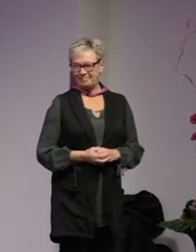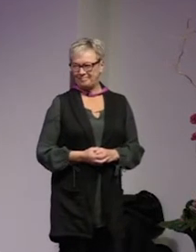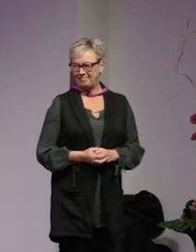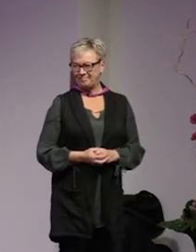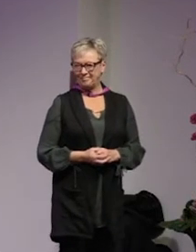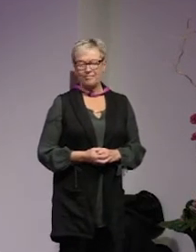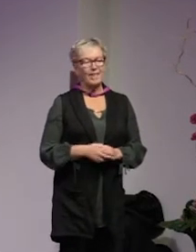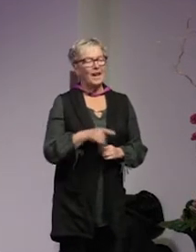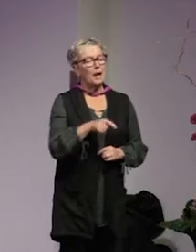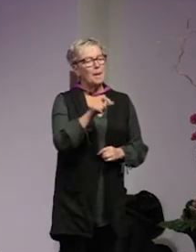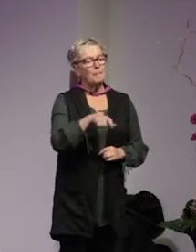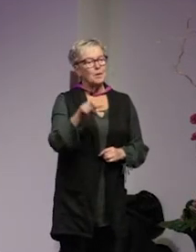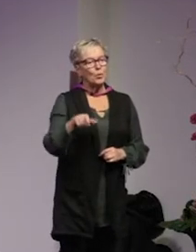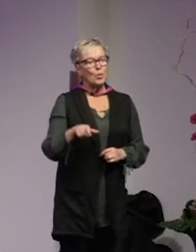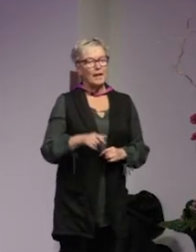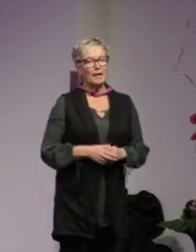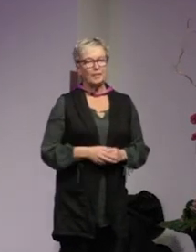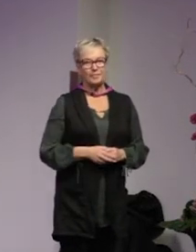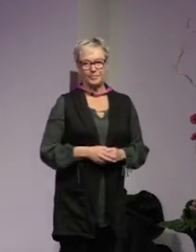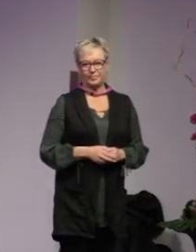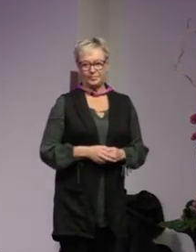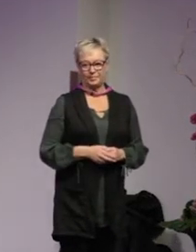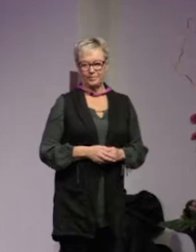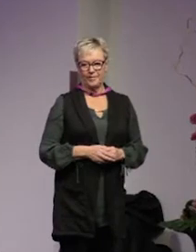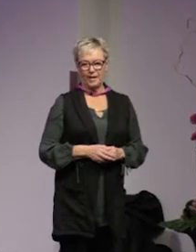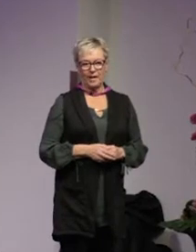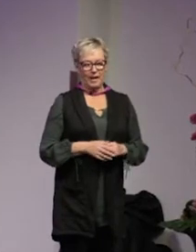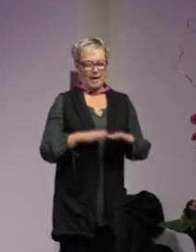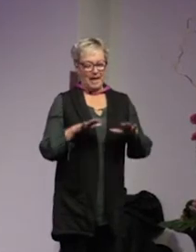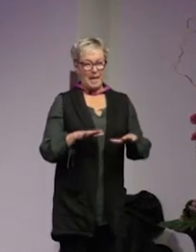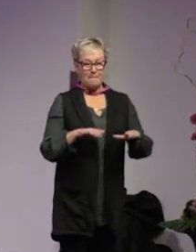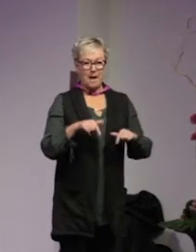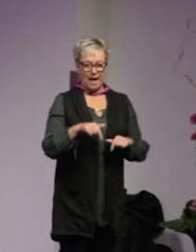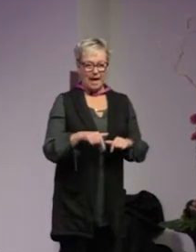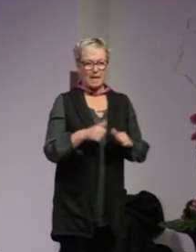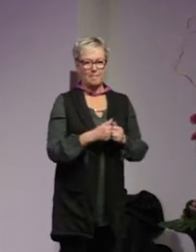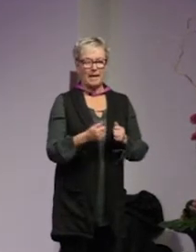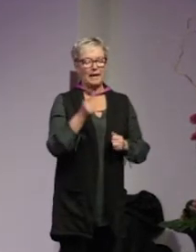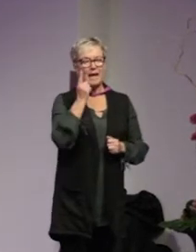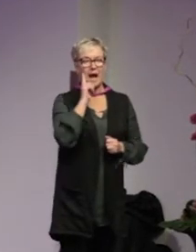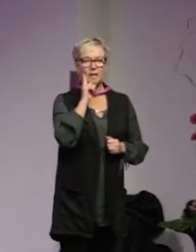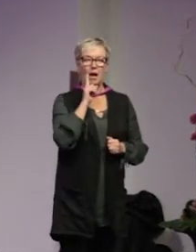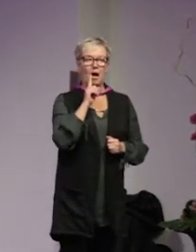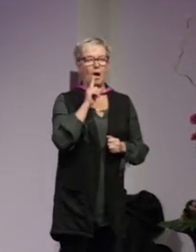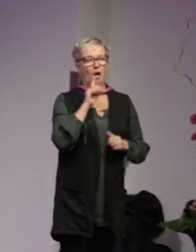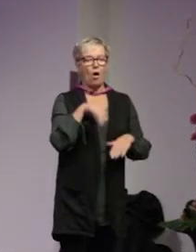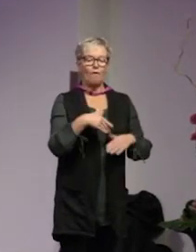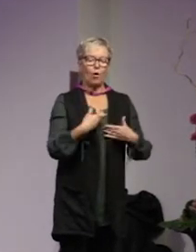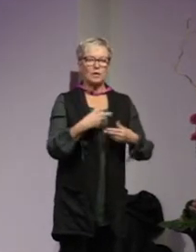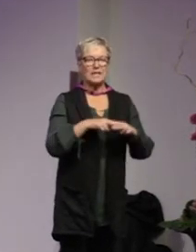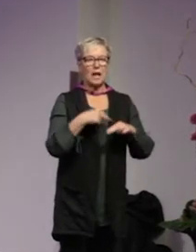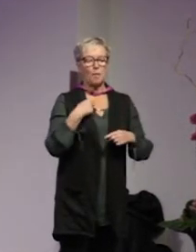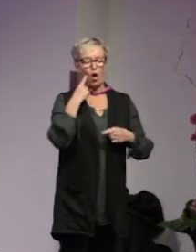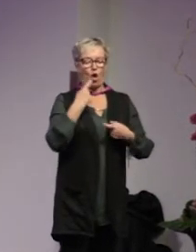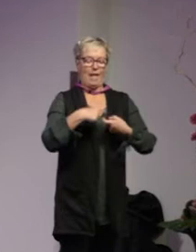det är personer som är hemma här men inte alltid har fått känna att man hör